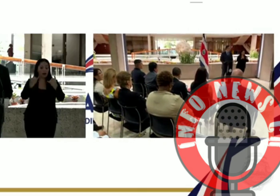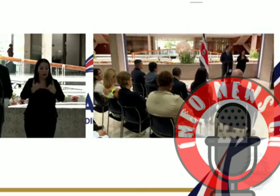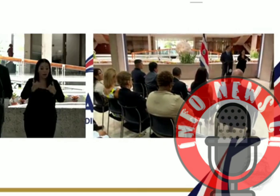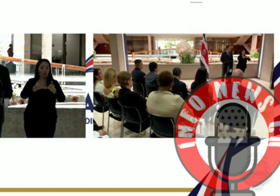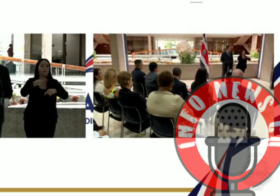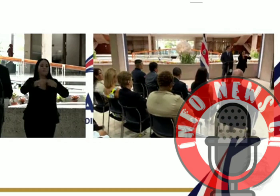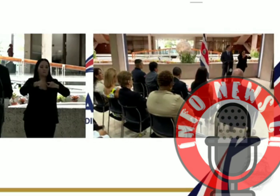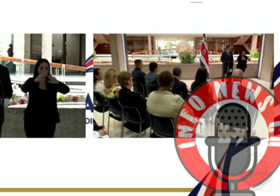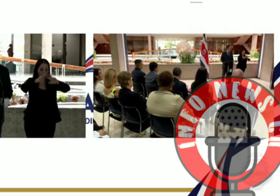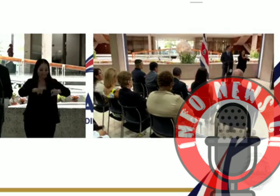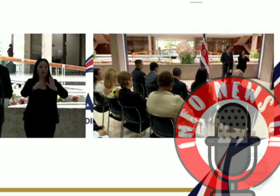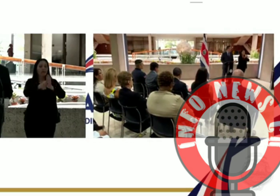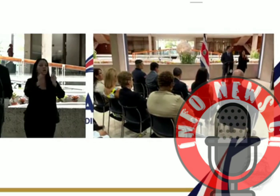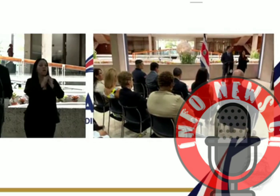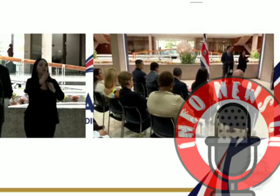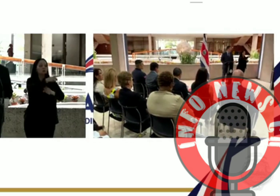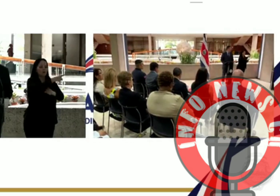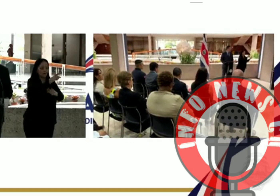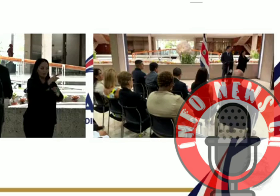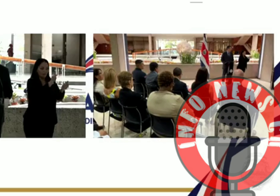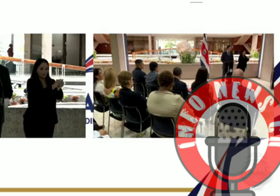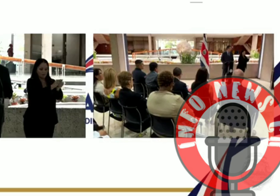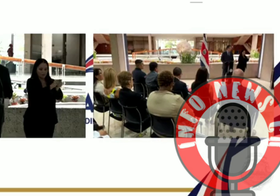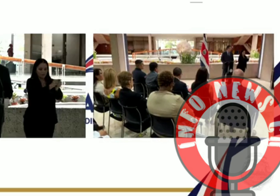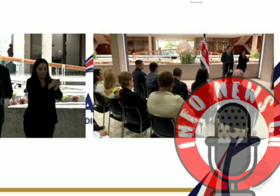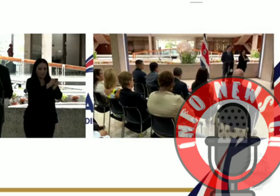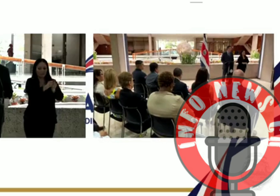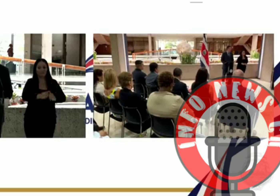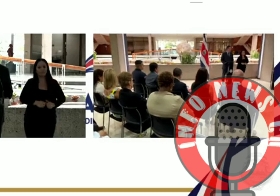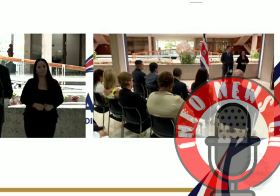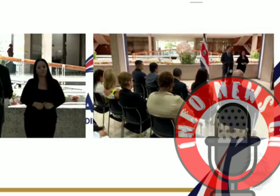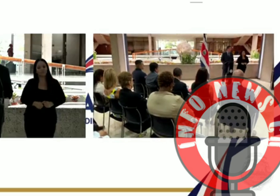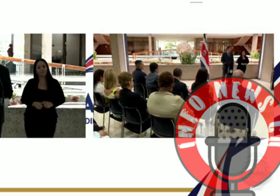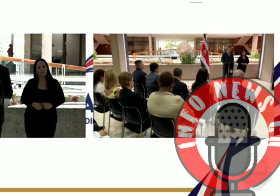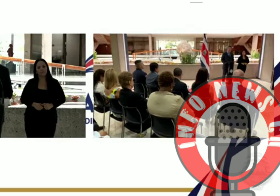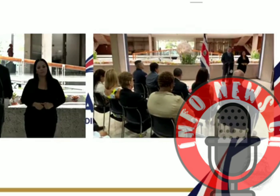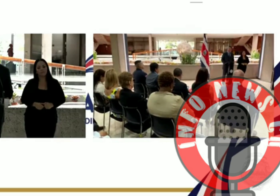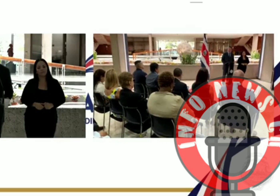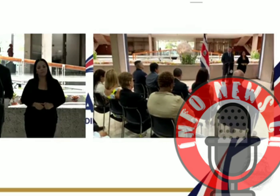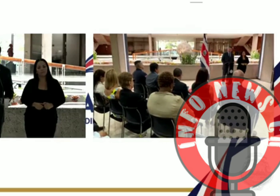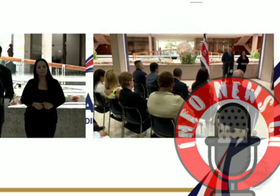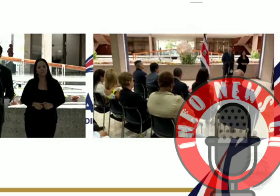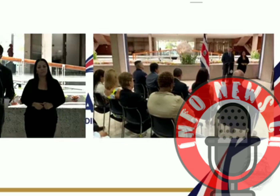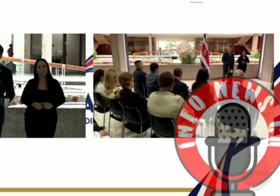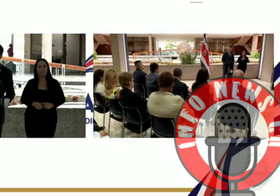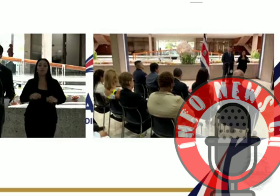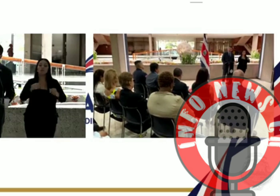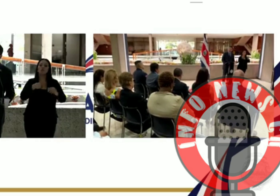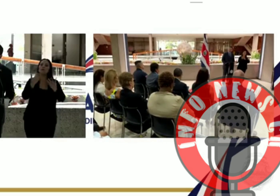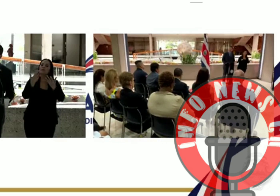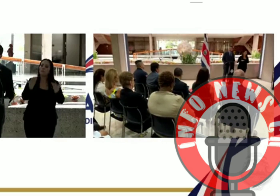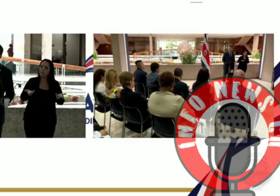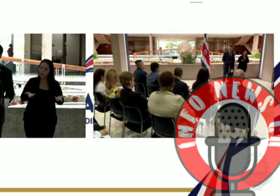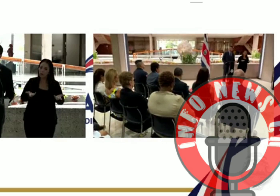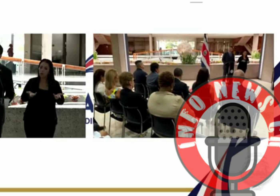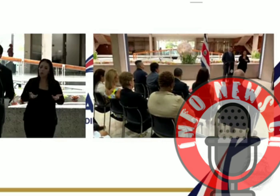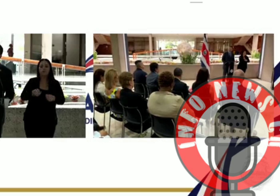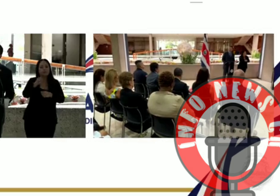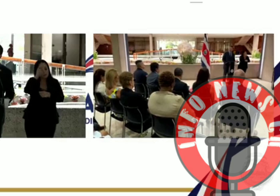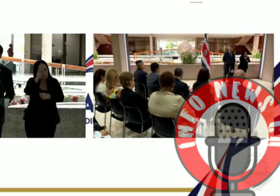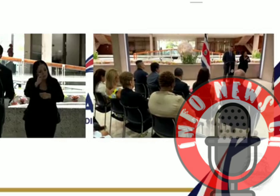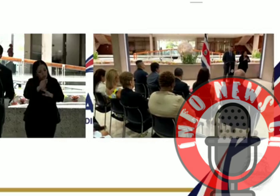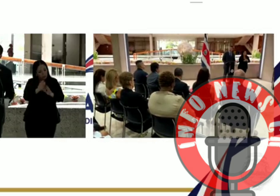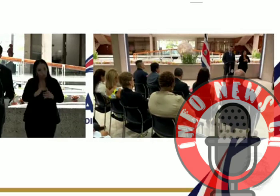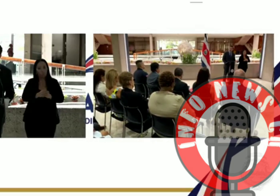ley, pero con ustedes esta vez. No va a salir, espero, respetando